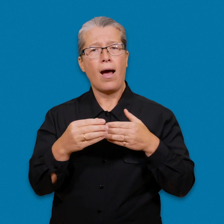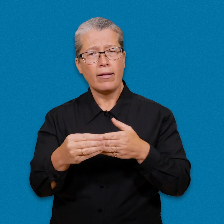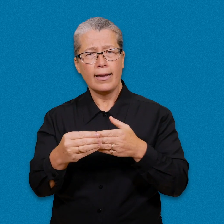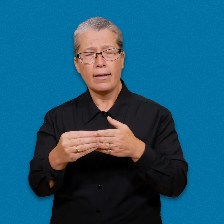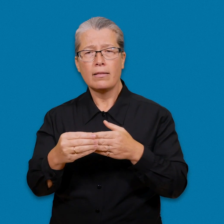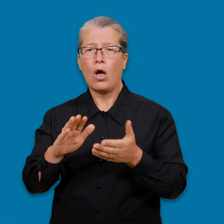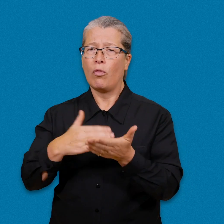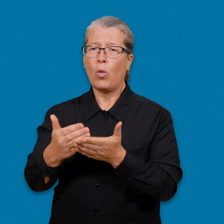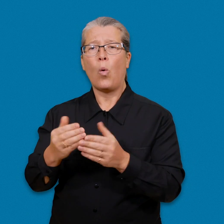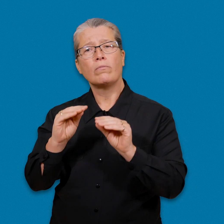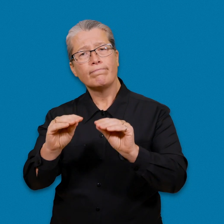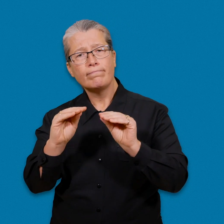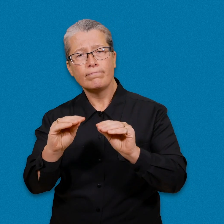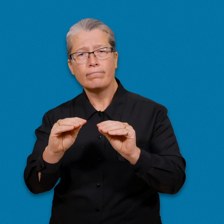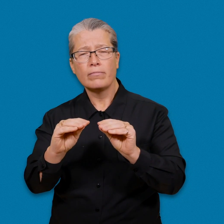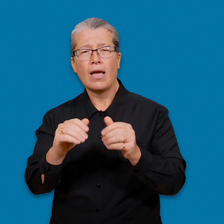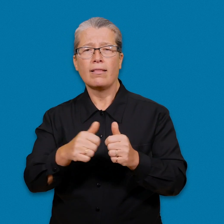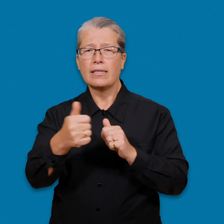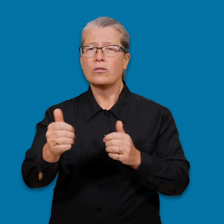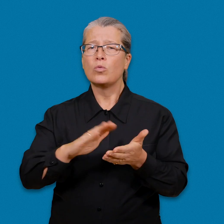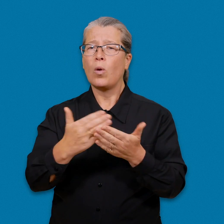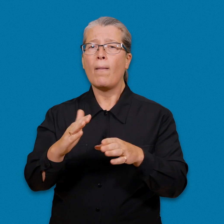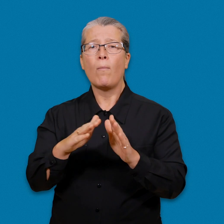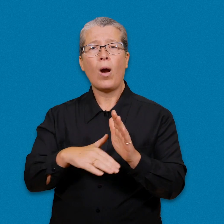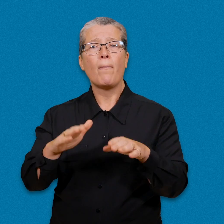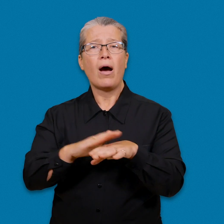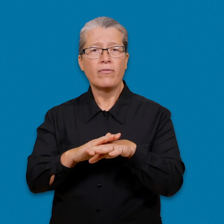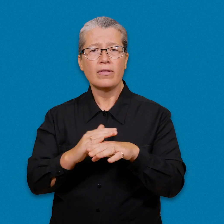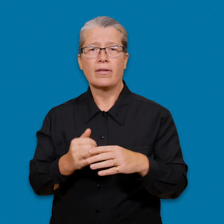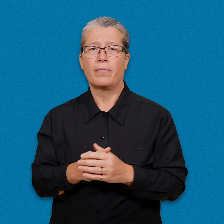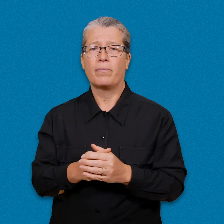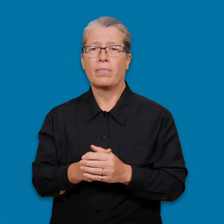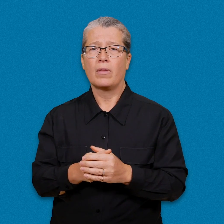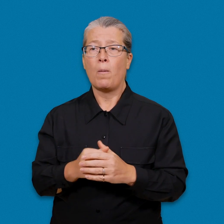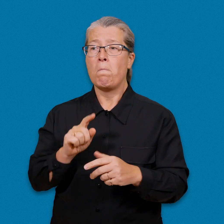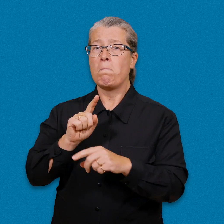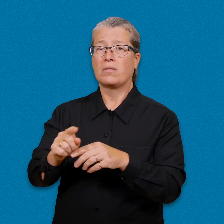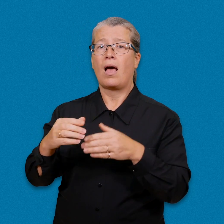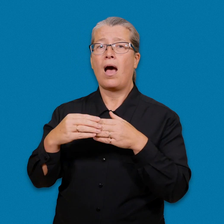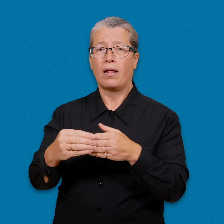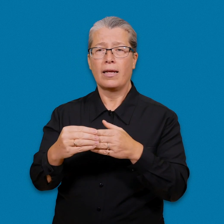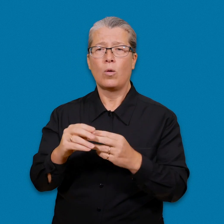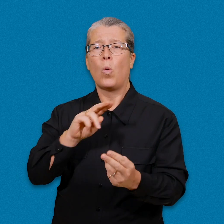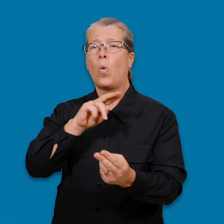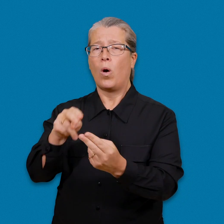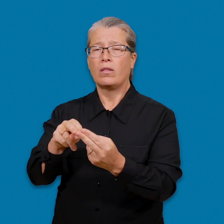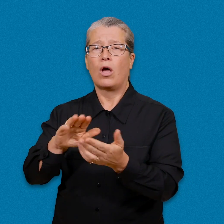handledningen ger tolken råd i hur man använder programmet för distanstolkning. Du kan beställa handledning